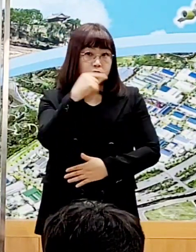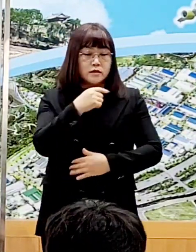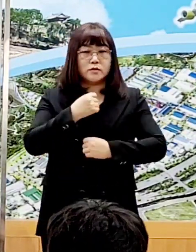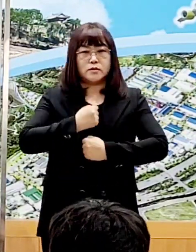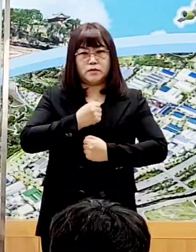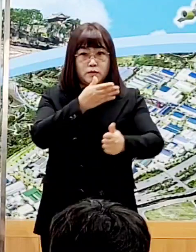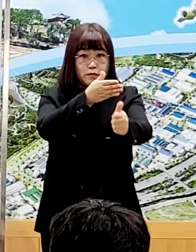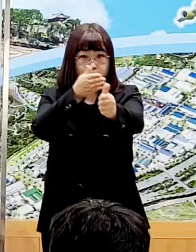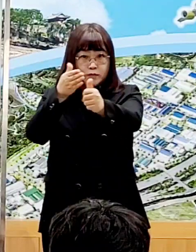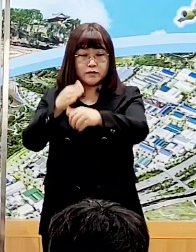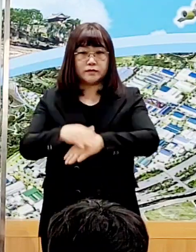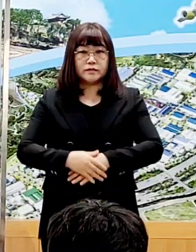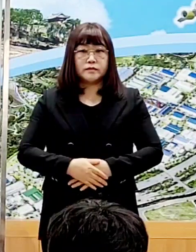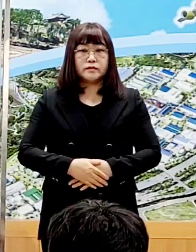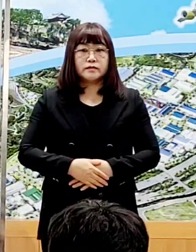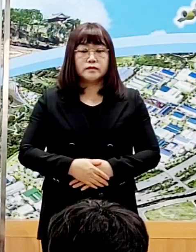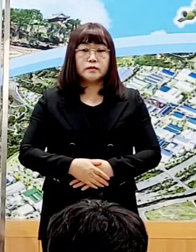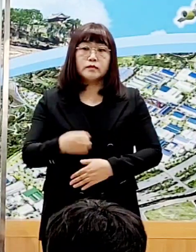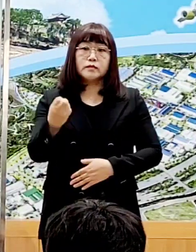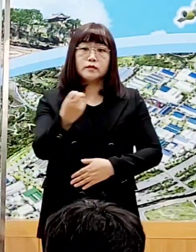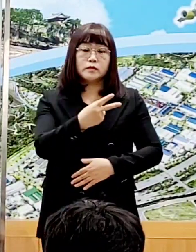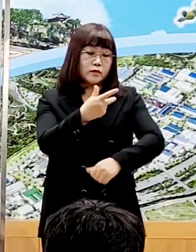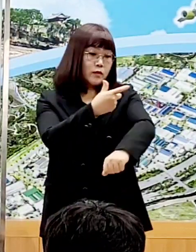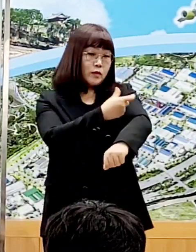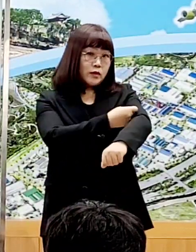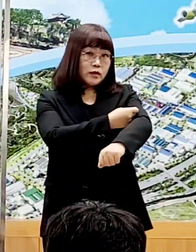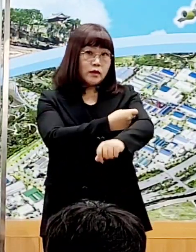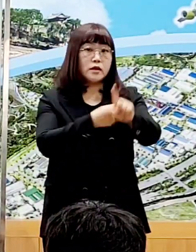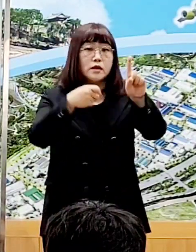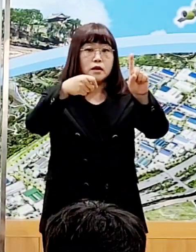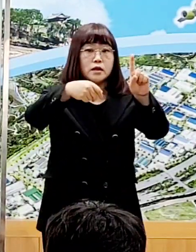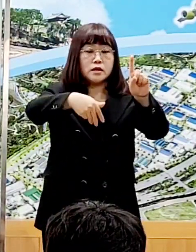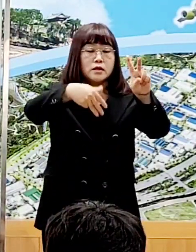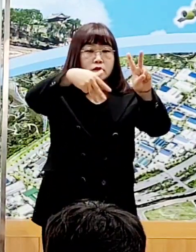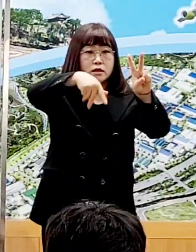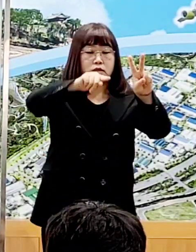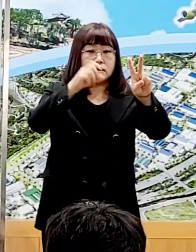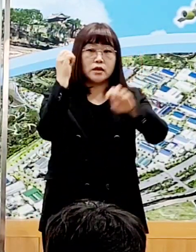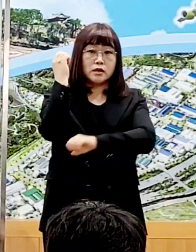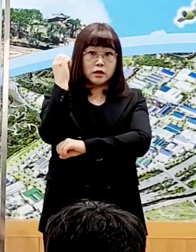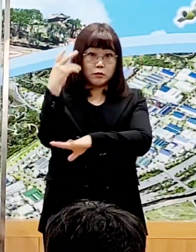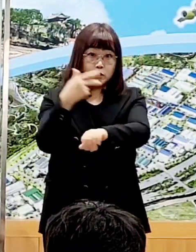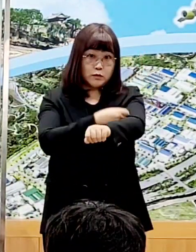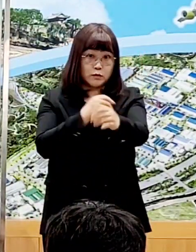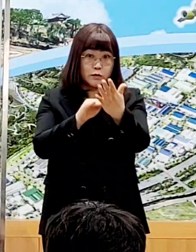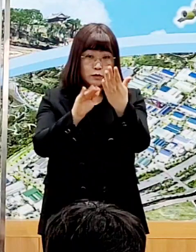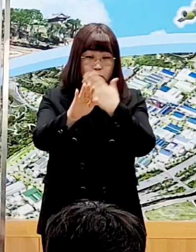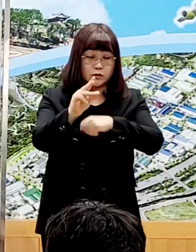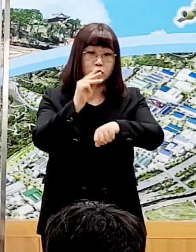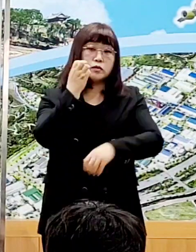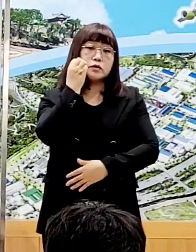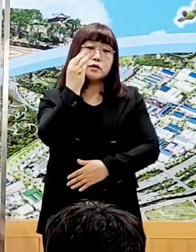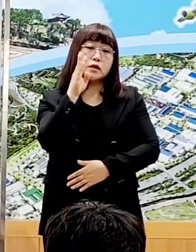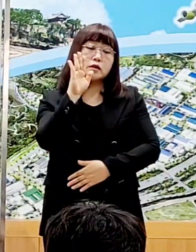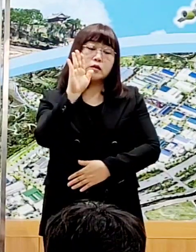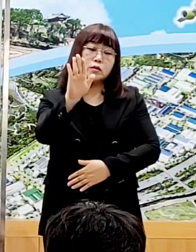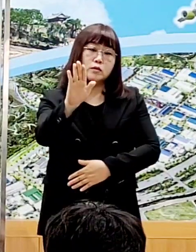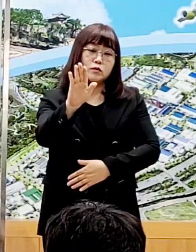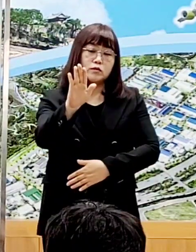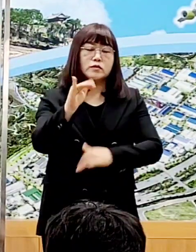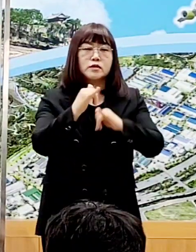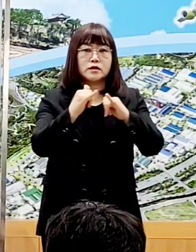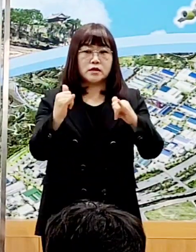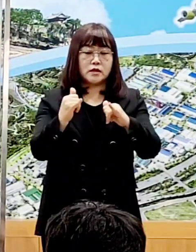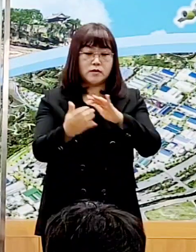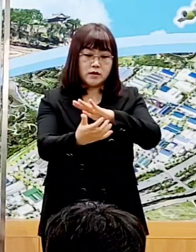지켜주시기 바랍니다. 아울러 백신 1, 2차 기본 접종 후 3개월이 경과한 시민들께서는